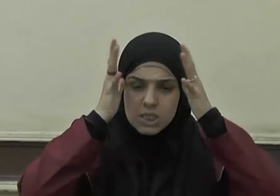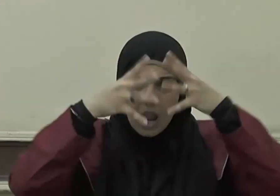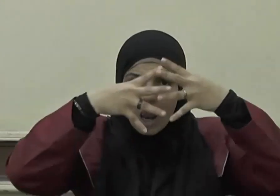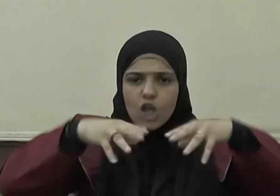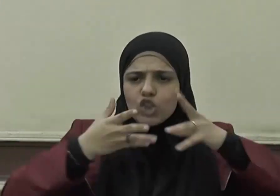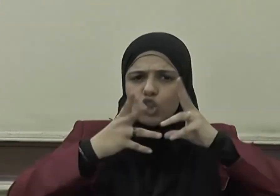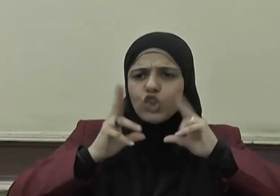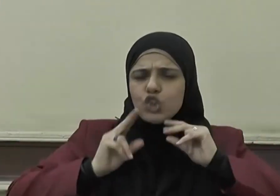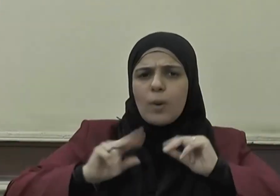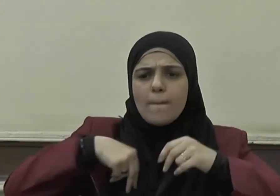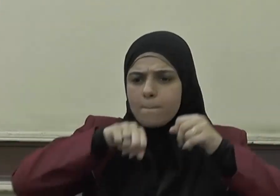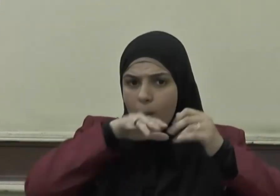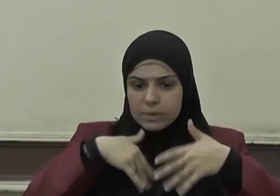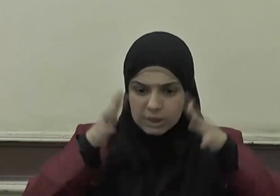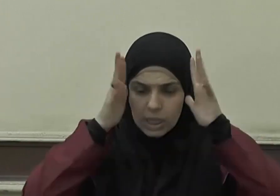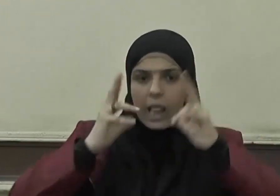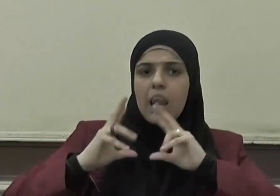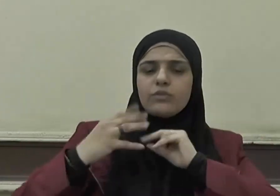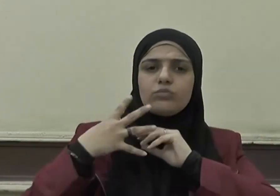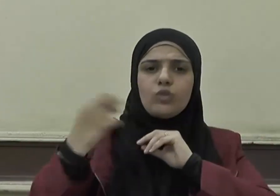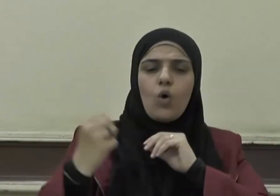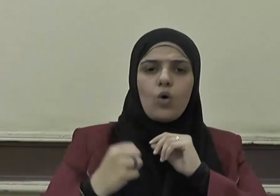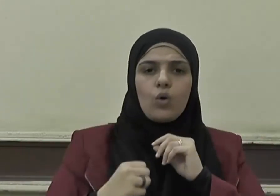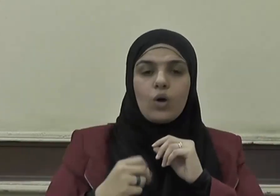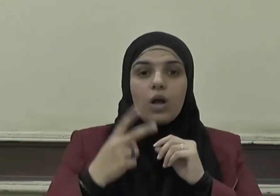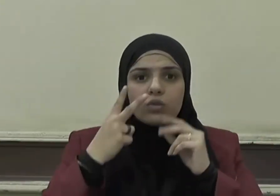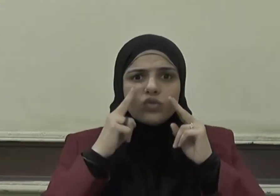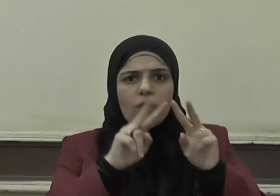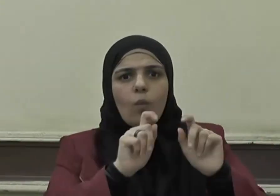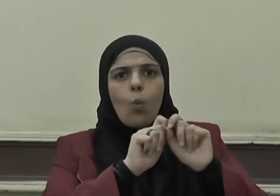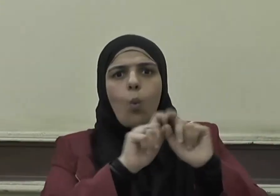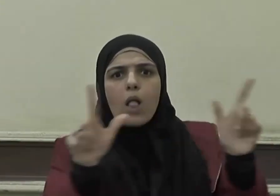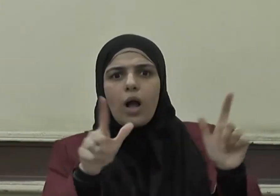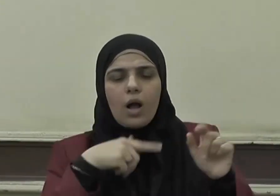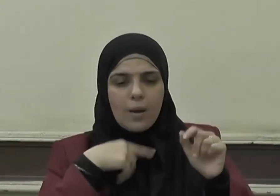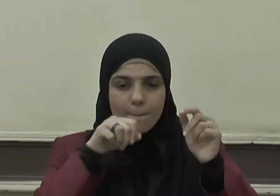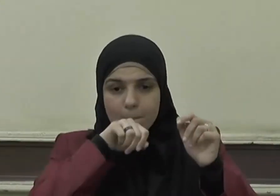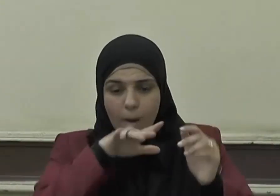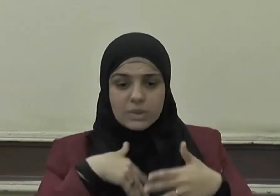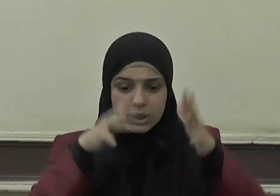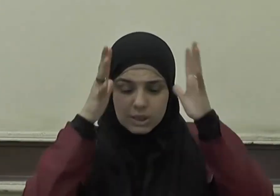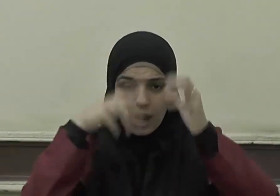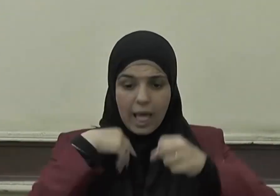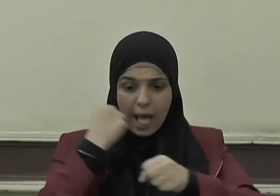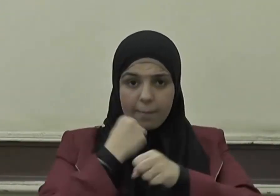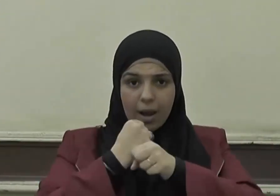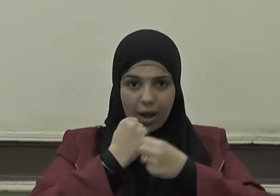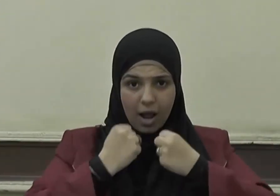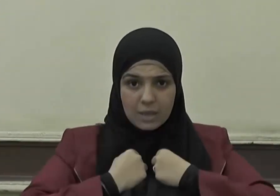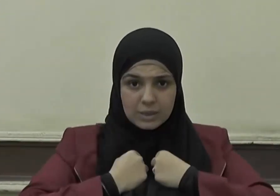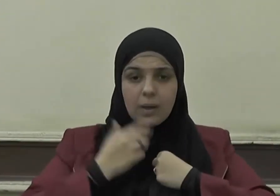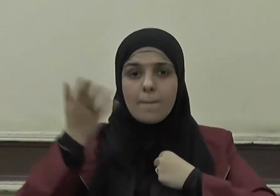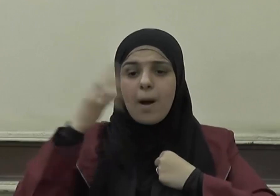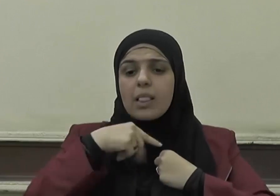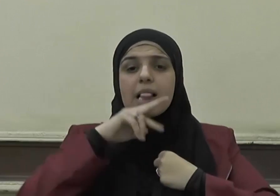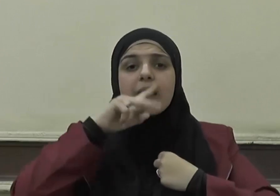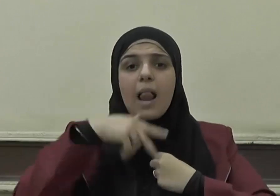رأيتموني أصلي فبين الكيفية بفعله وبقوله